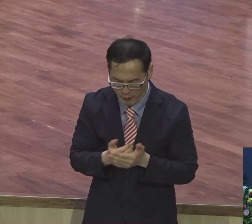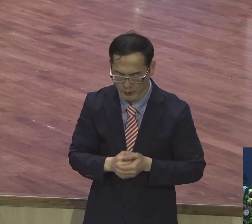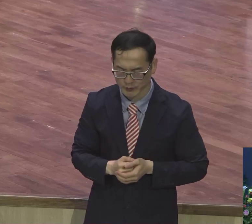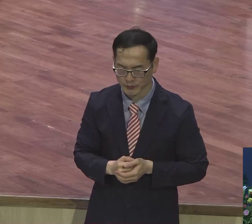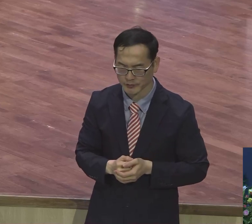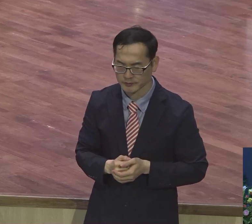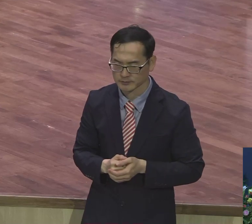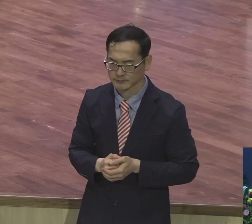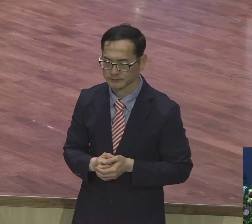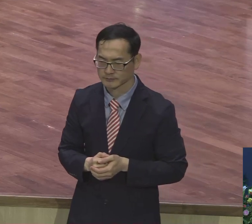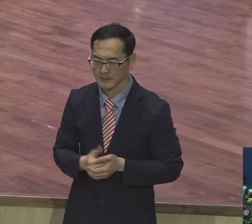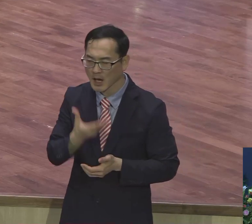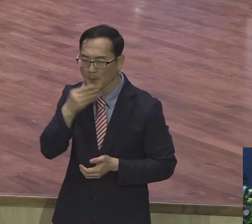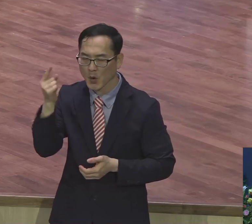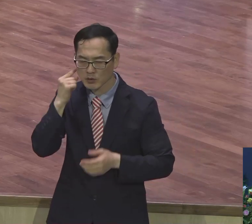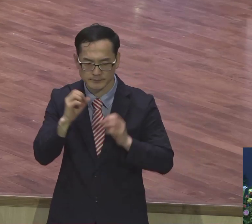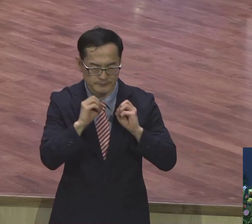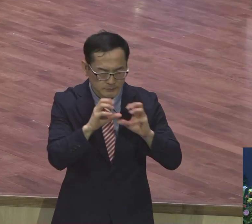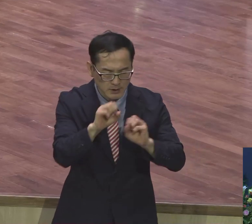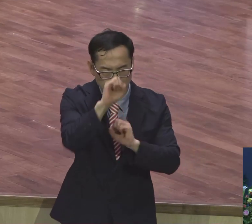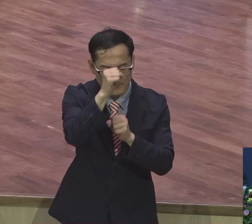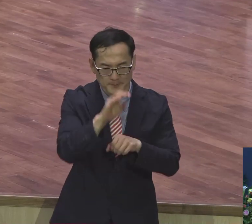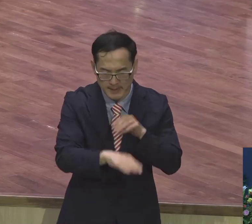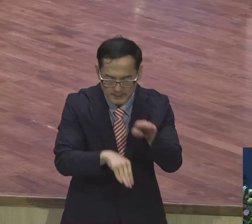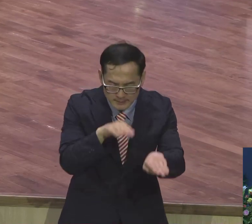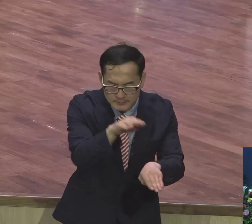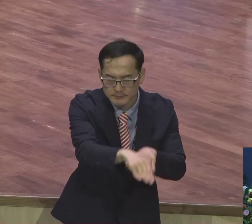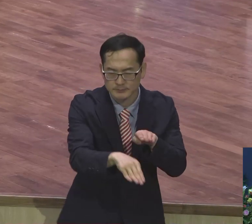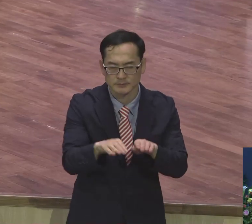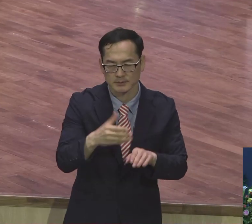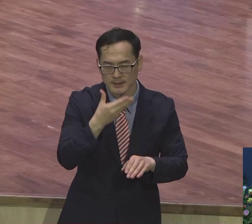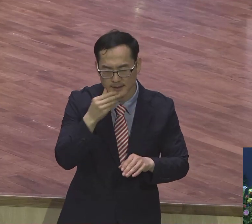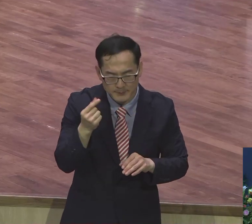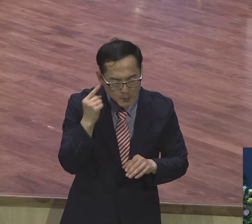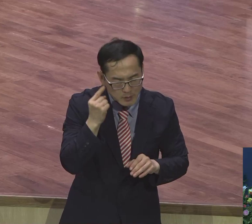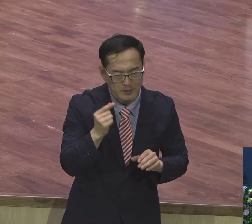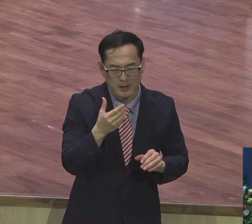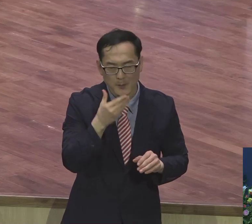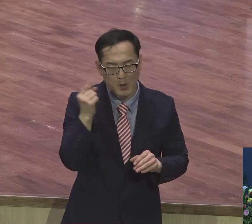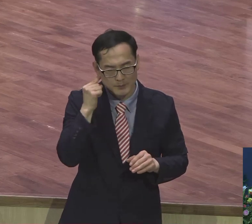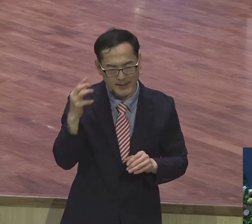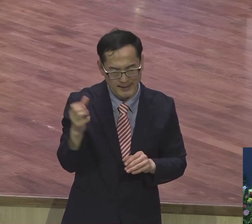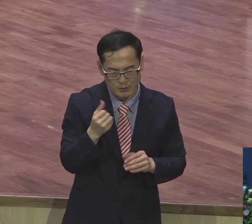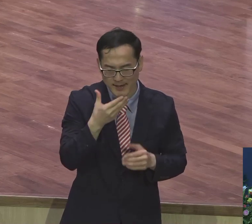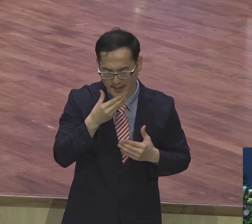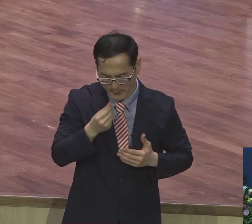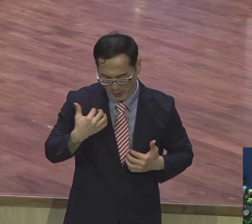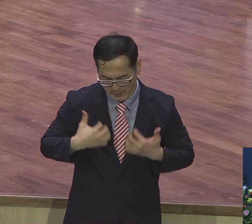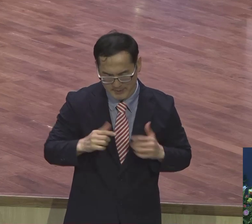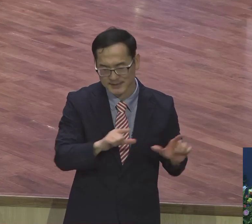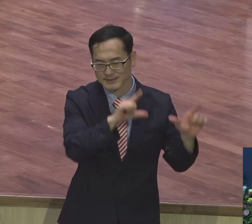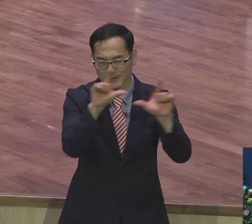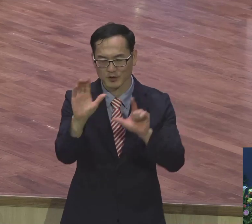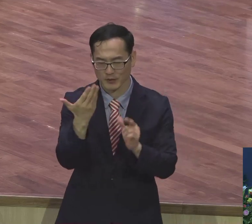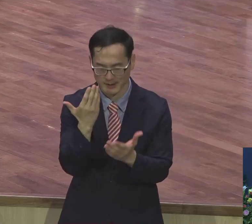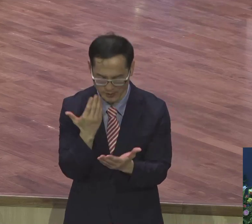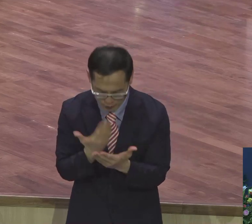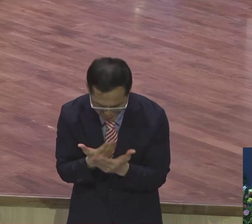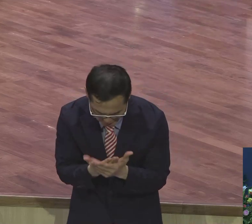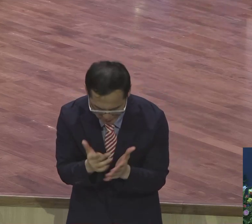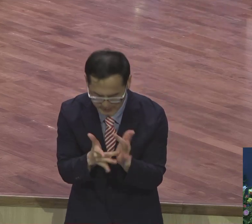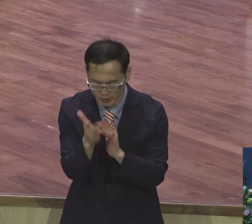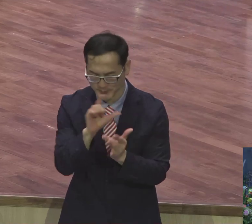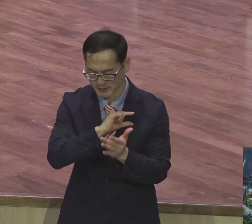복음을 증거하는 아름다운 발걸음 아름다운 삶이 되게 하여 주옵사사 예수의 성 받들어 기도합니다.